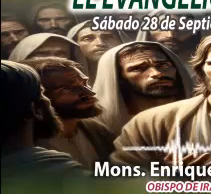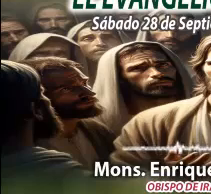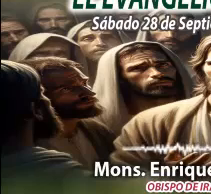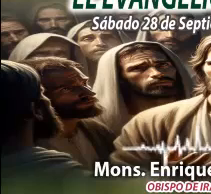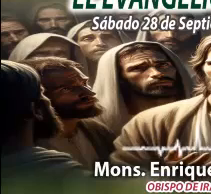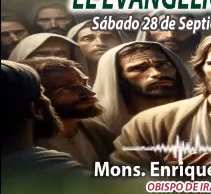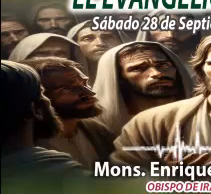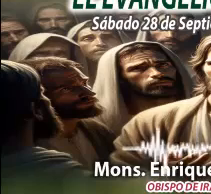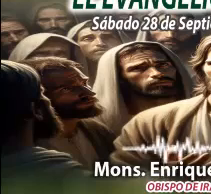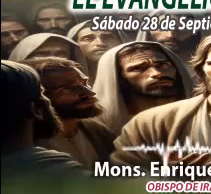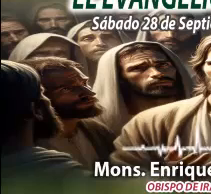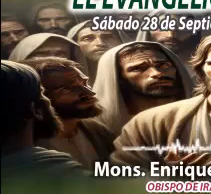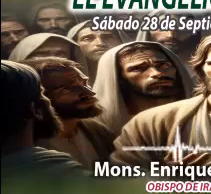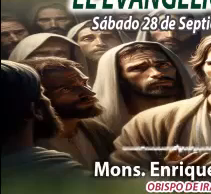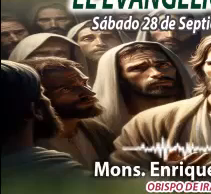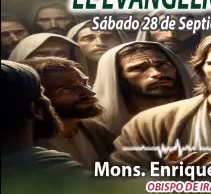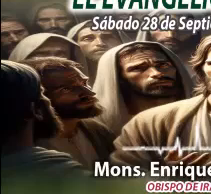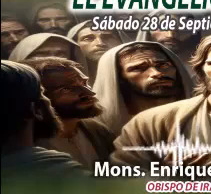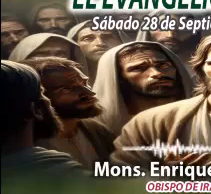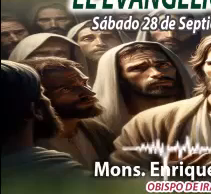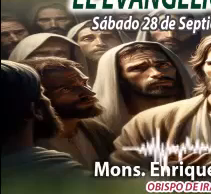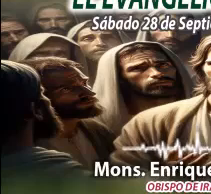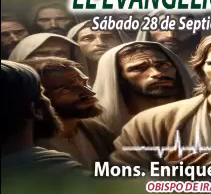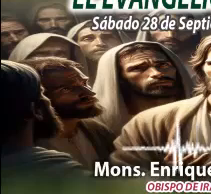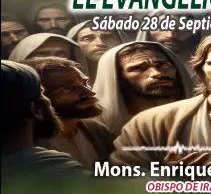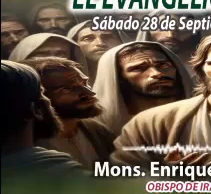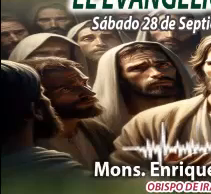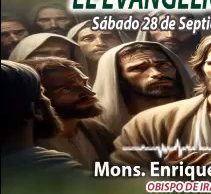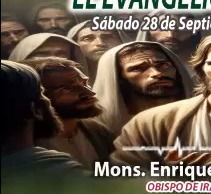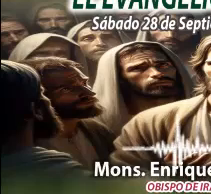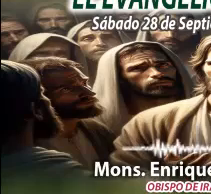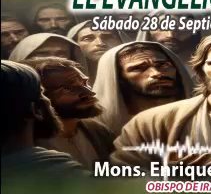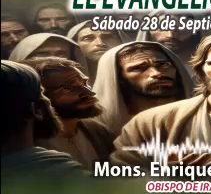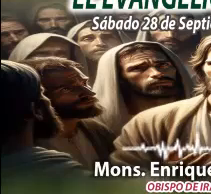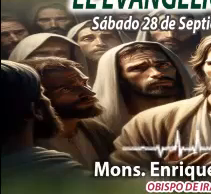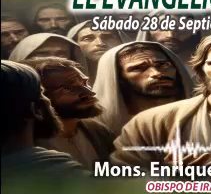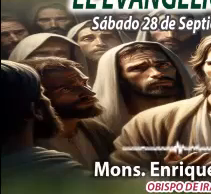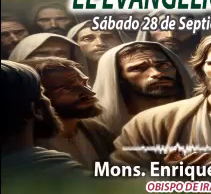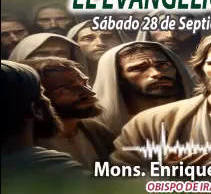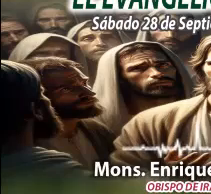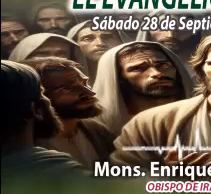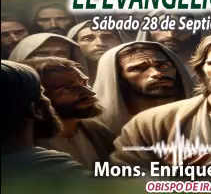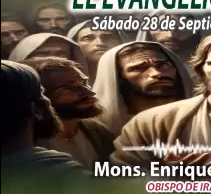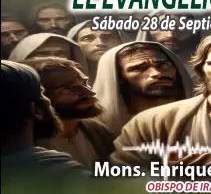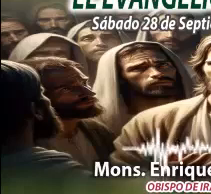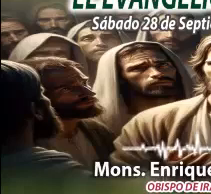Díaz, fortalezcamos nuestra fe. Seamos testigos de Jesús, vivo y resucitado.